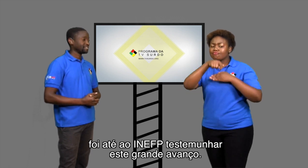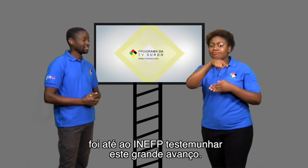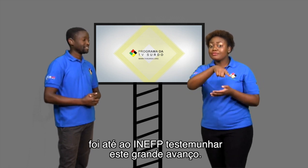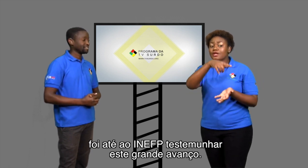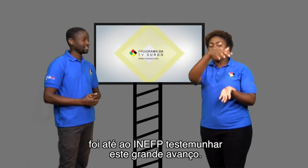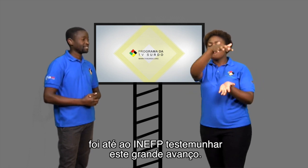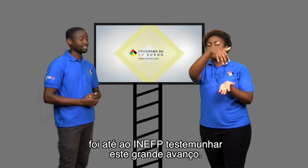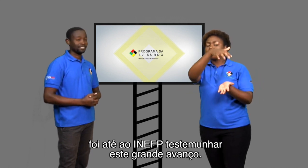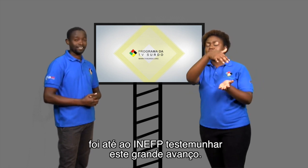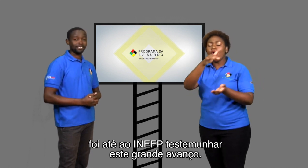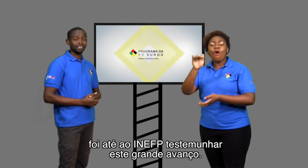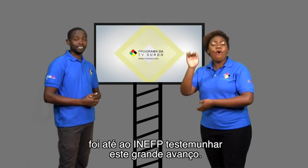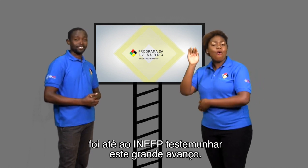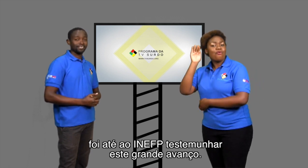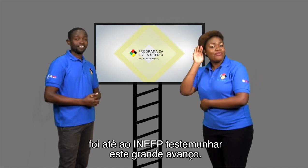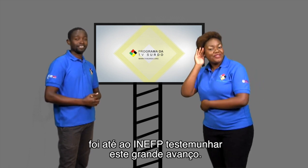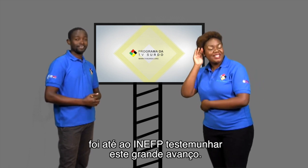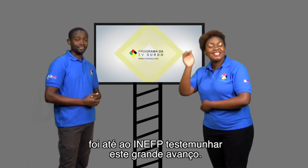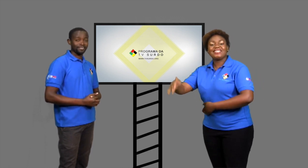este grande avanço